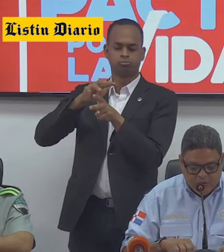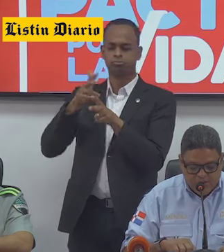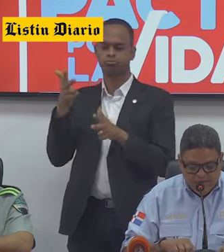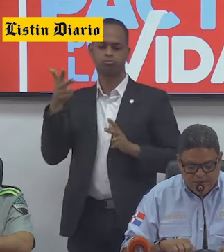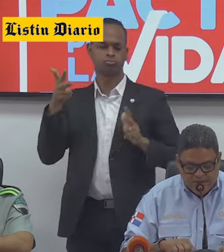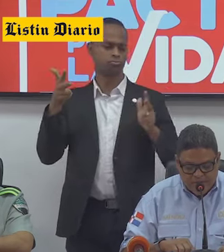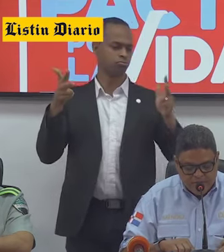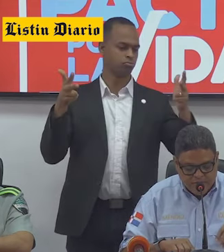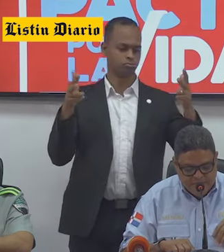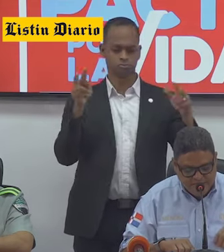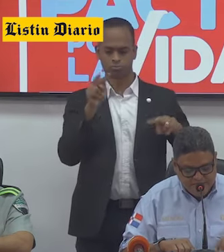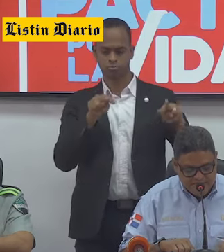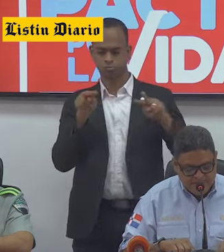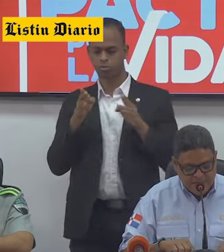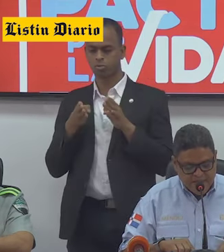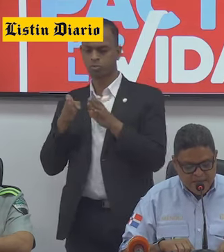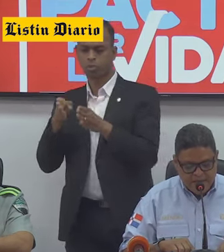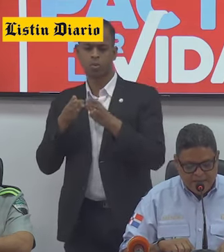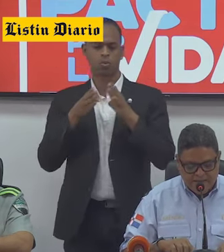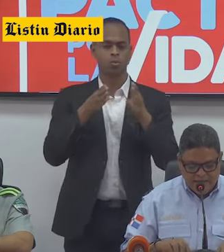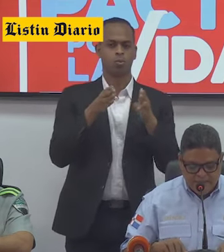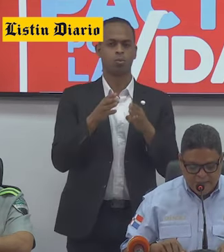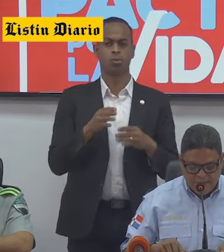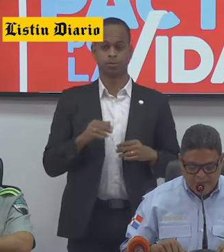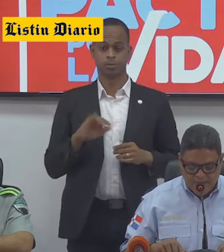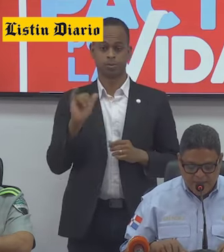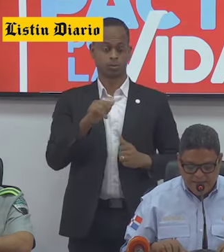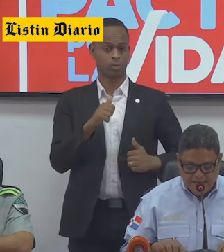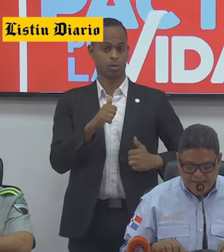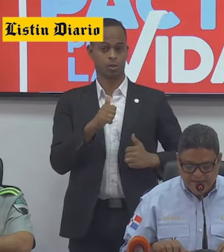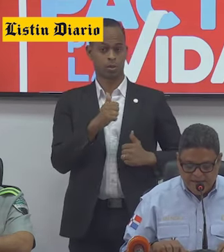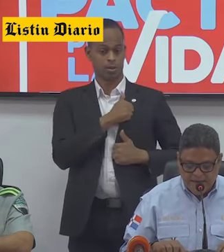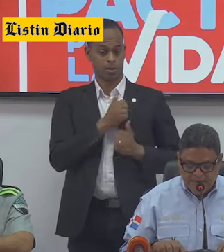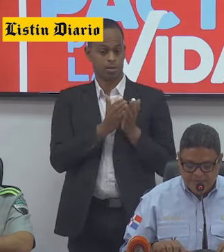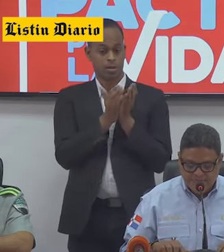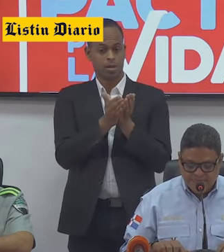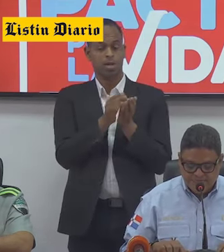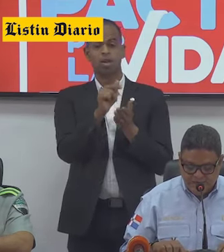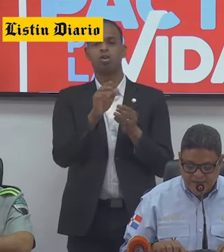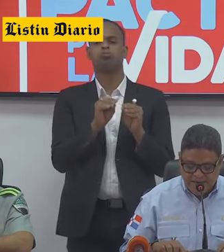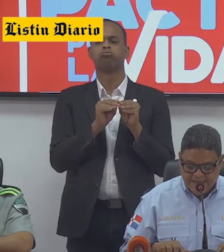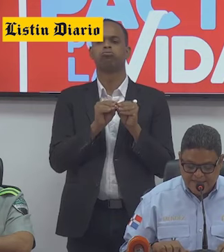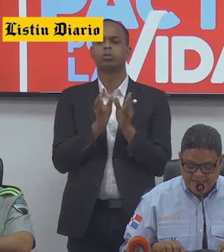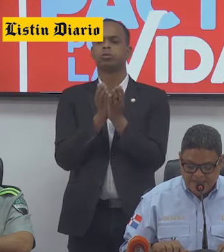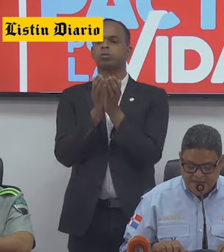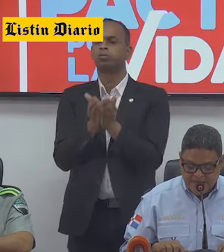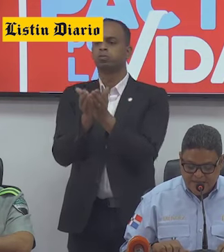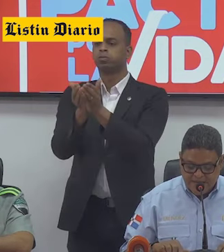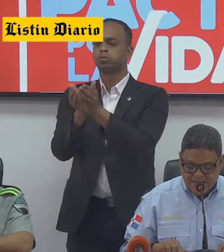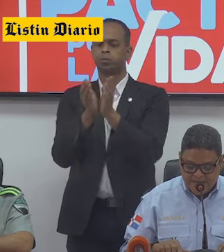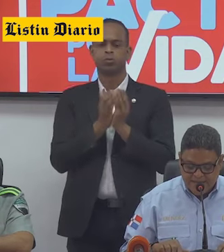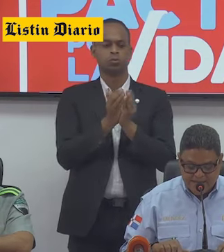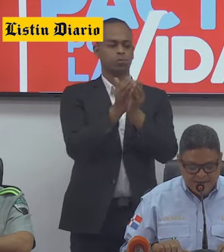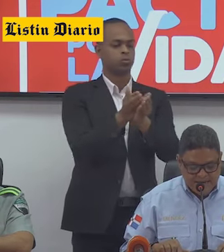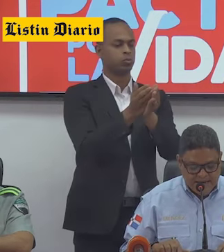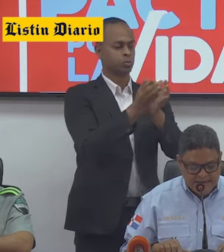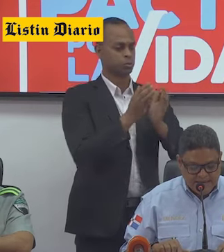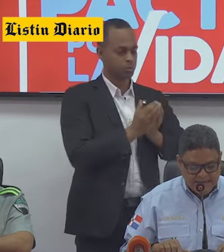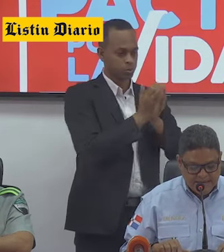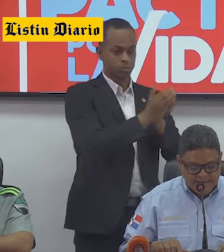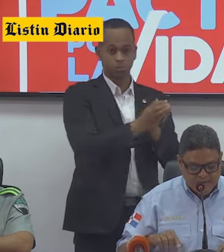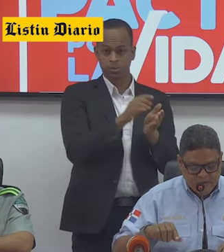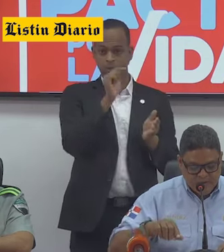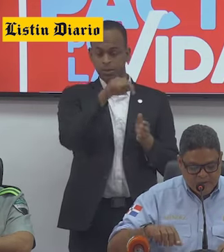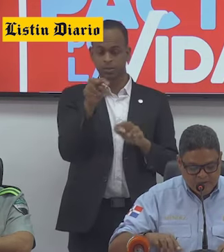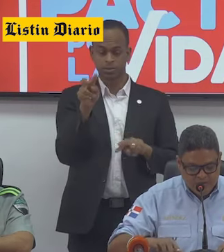carreteras, autopistas y balnearios del país. La Armada de la República Dominicana tiene desplegadas las siguientes unidades. La